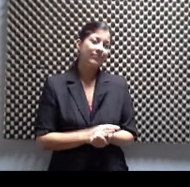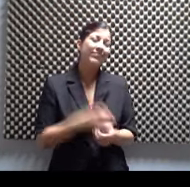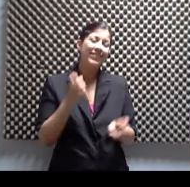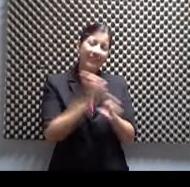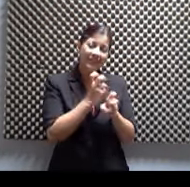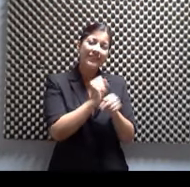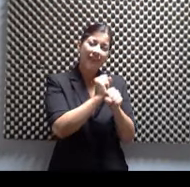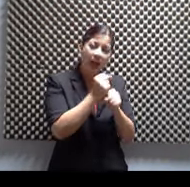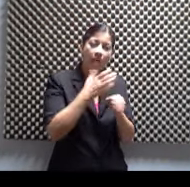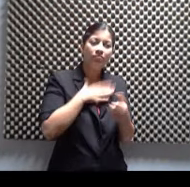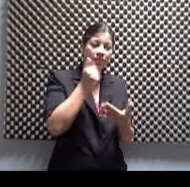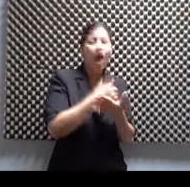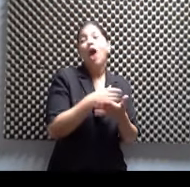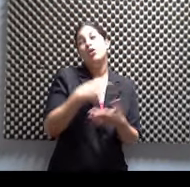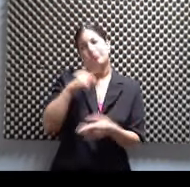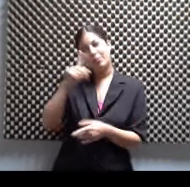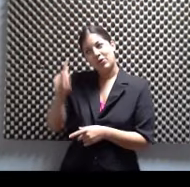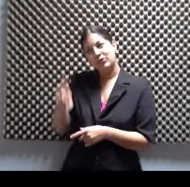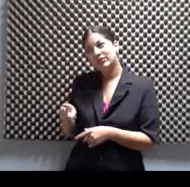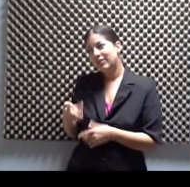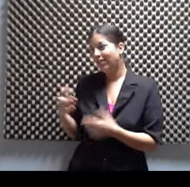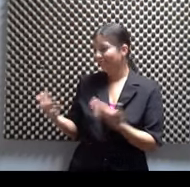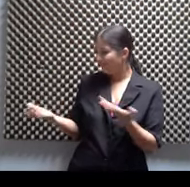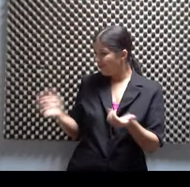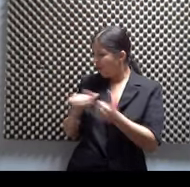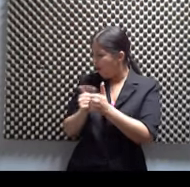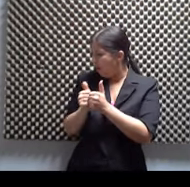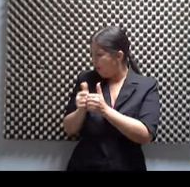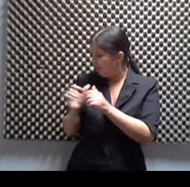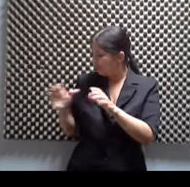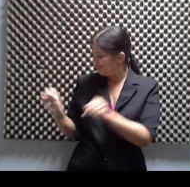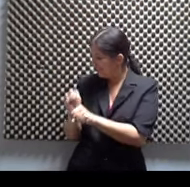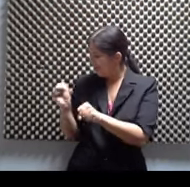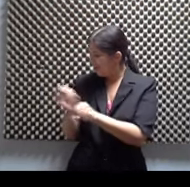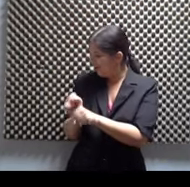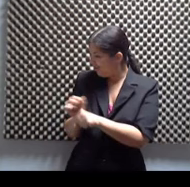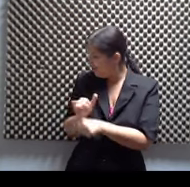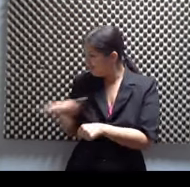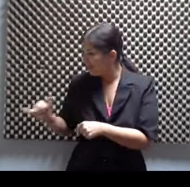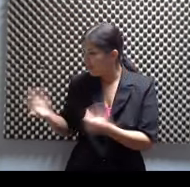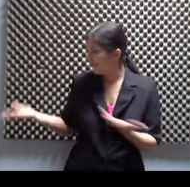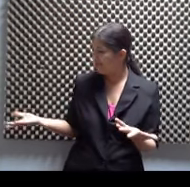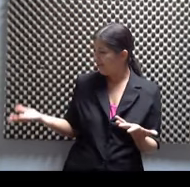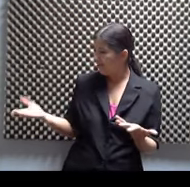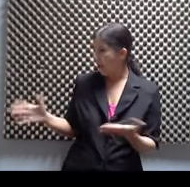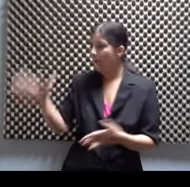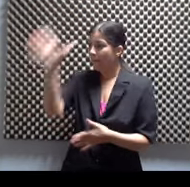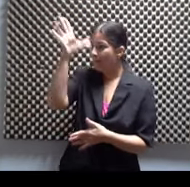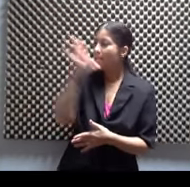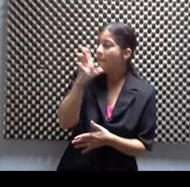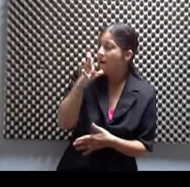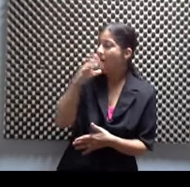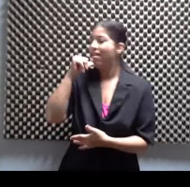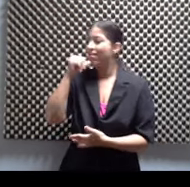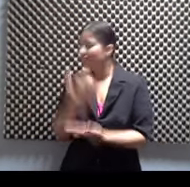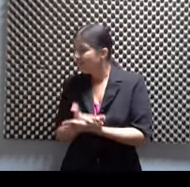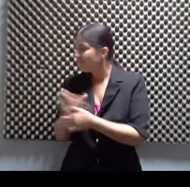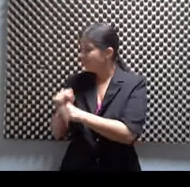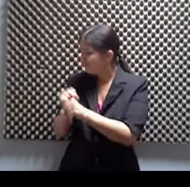iba a preguntar, ¿cómo se da la dinámica madre e hija trabajando en el mismo oficio, en una misma pieza? Me imagino que tú quieres hacerle todo, o sea,